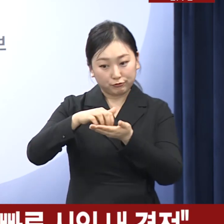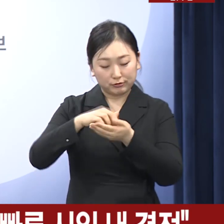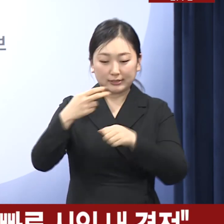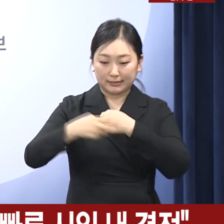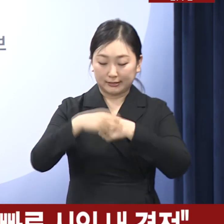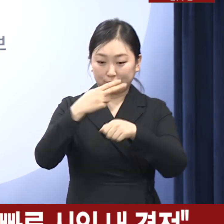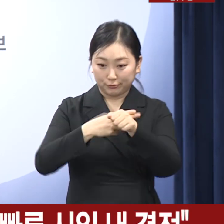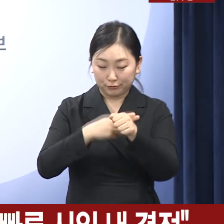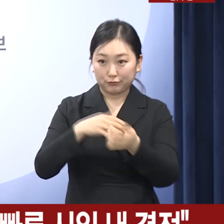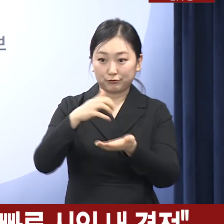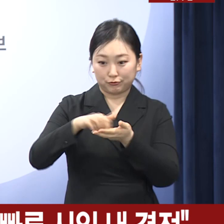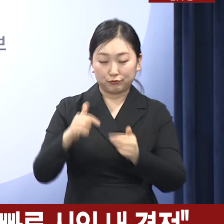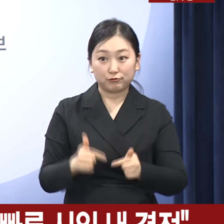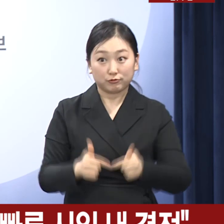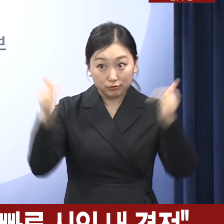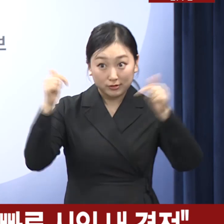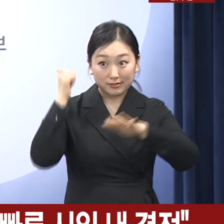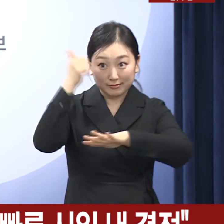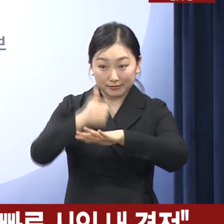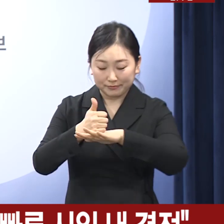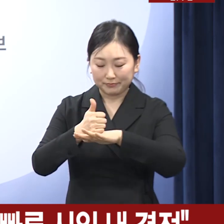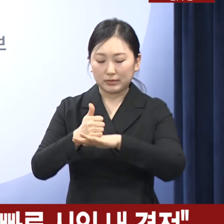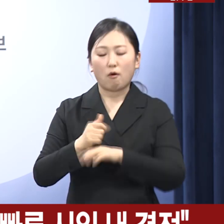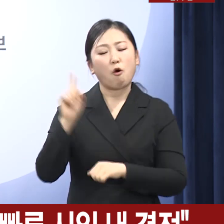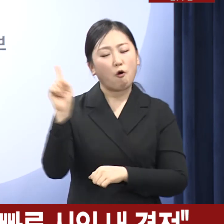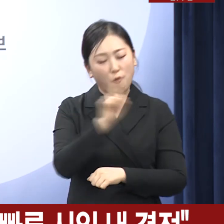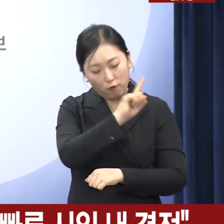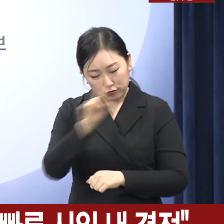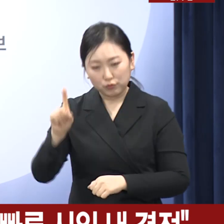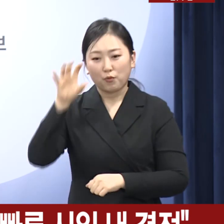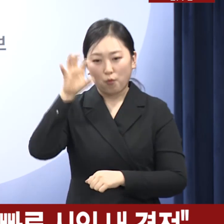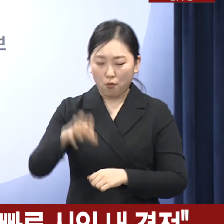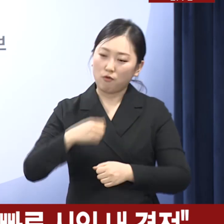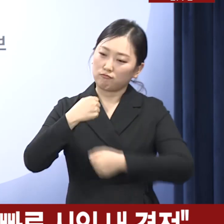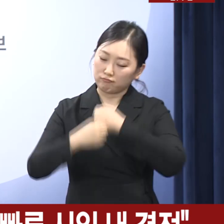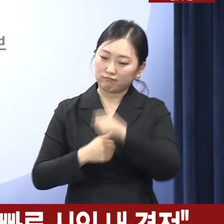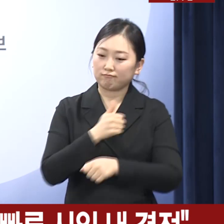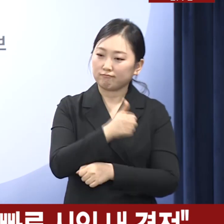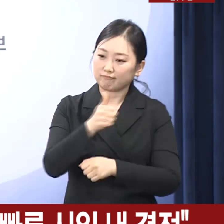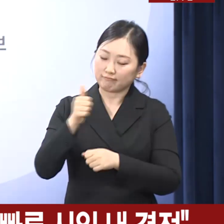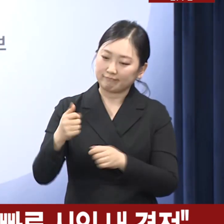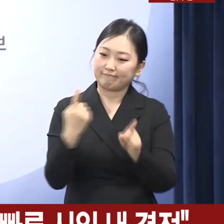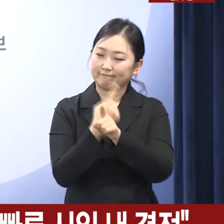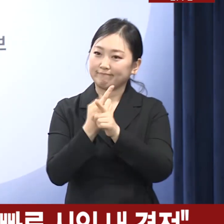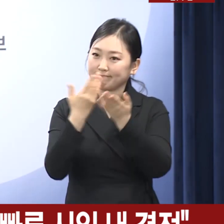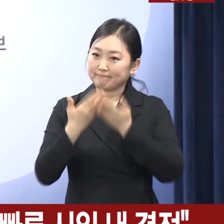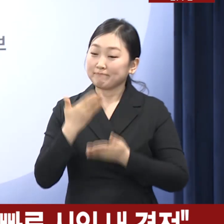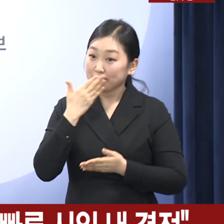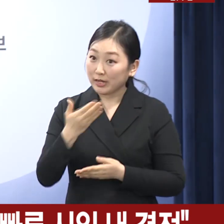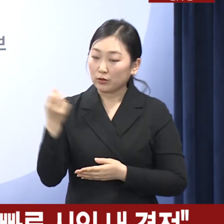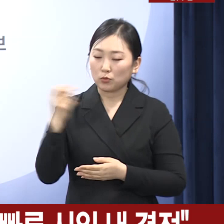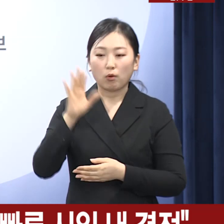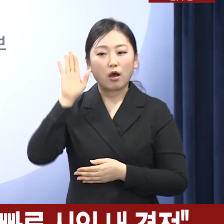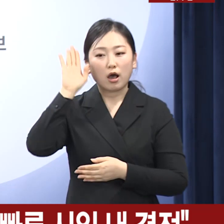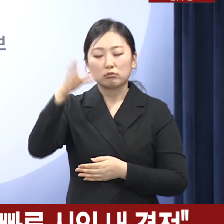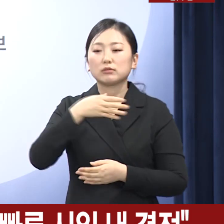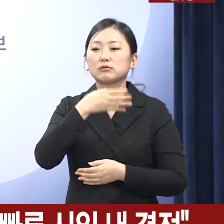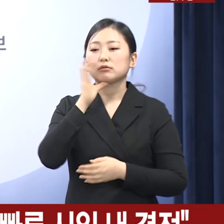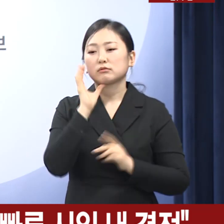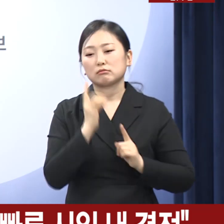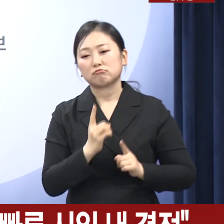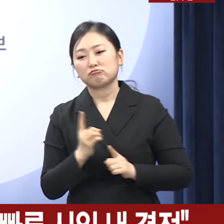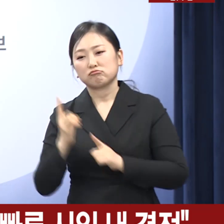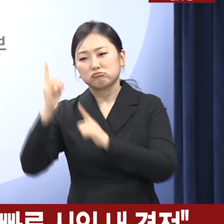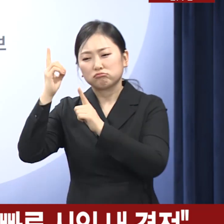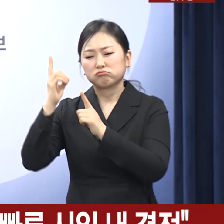어디서든 제때 필요한 의료 서비스를 받으실 수 있도록 하고, 초고령 사회로 늘어날 의료 서비스